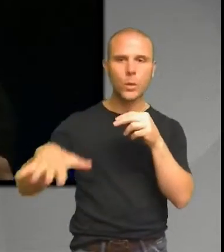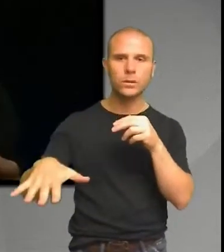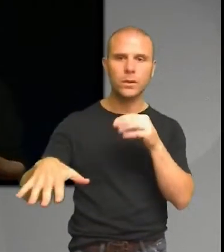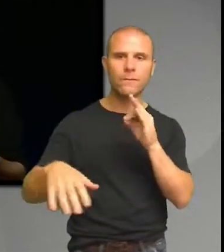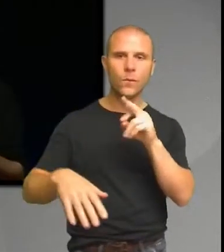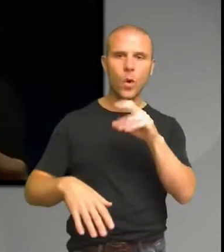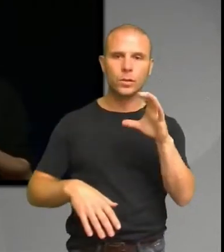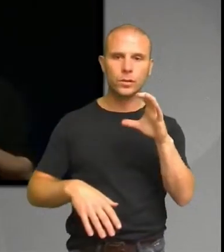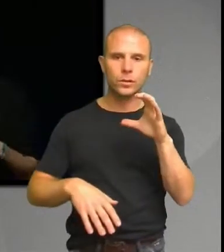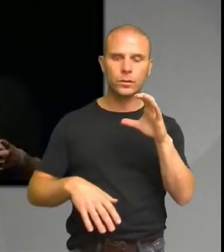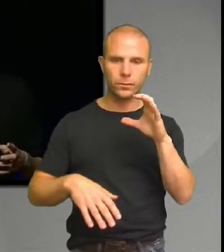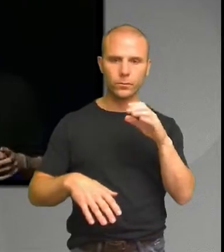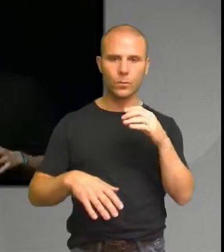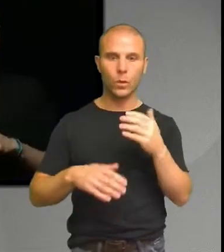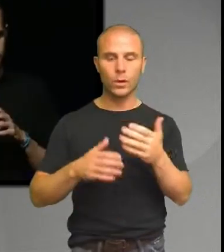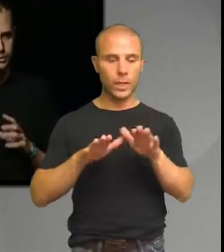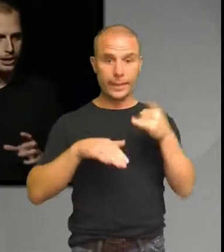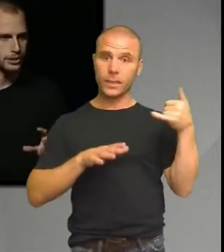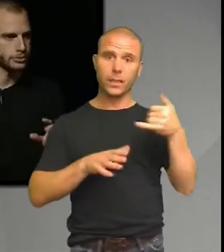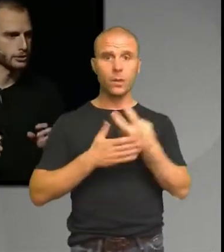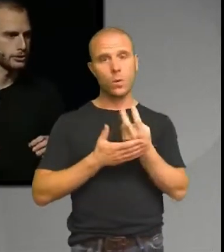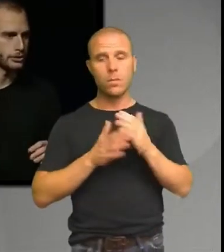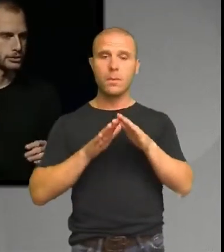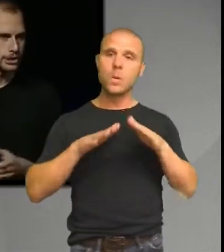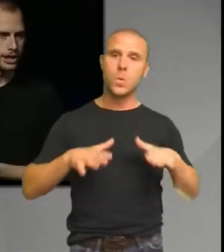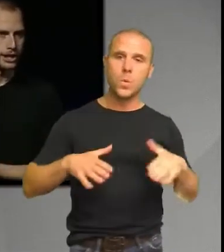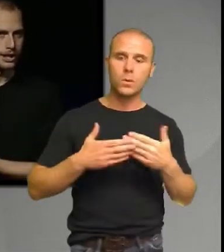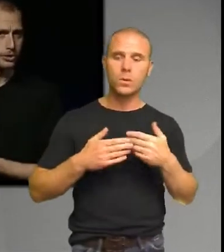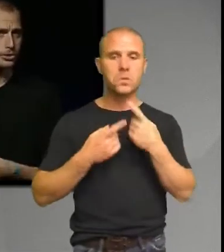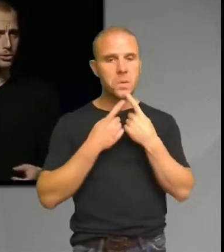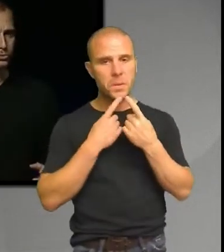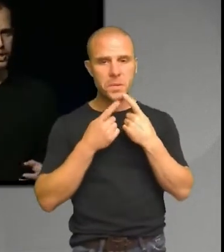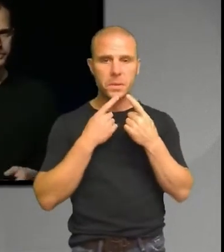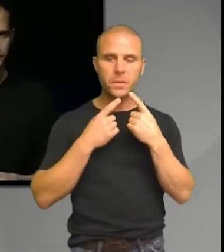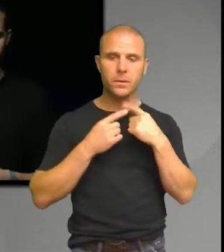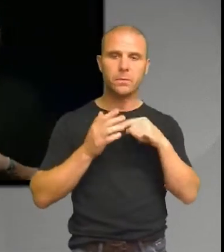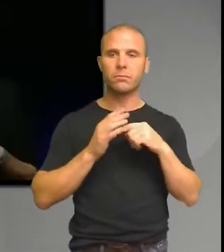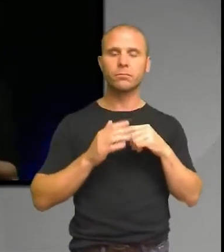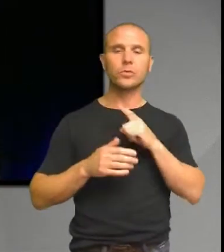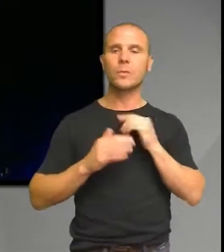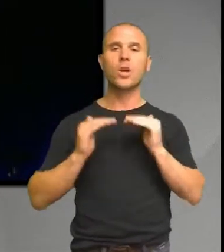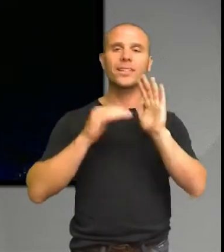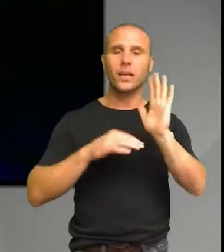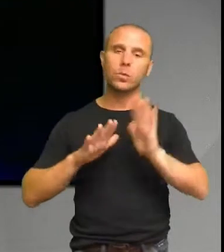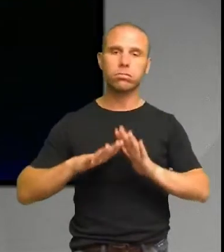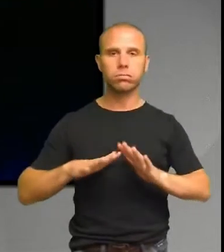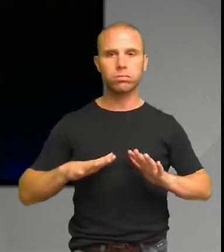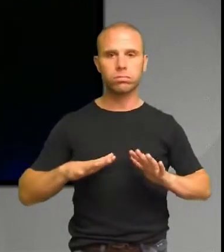Och kupén är väldigt lugn. Folk samtalar i lugnt ton runt om mig. Och den här konduktören är en här riktig